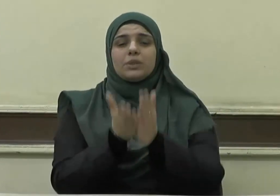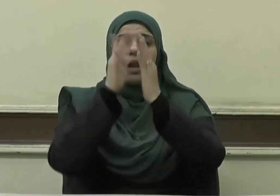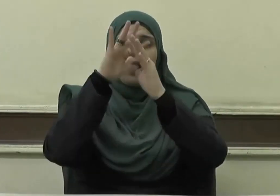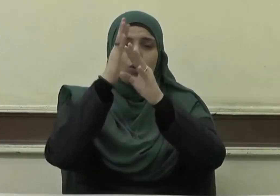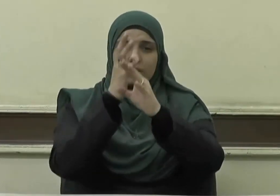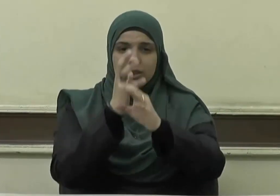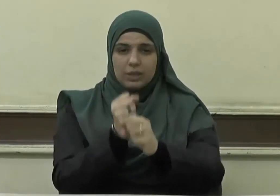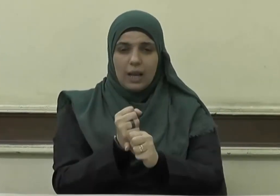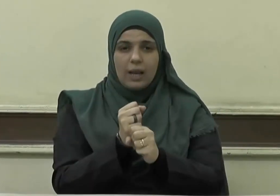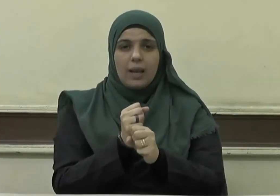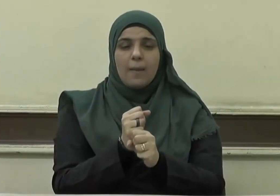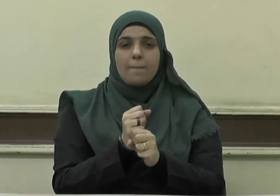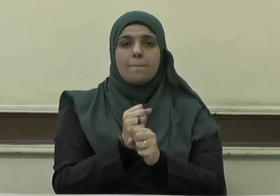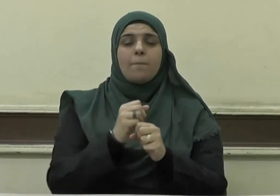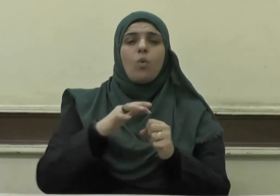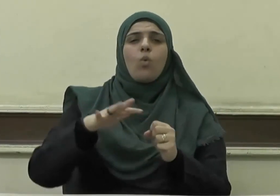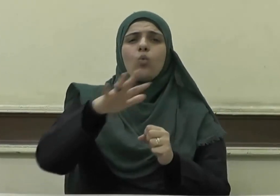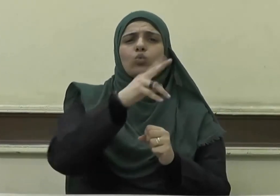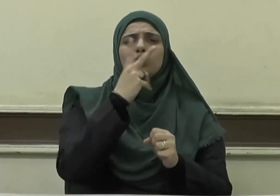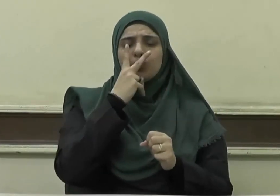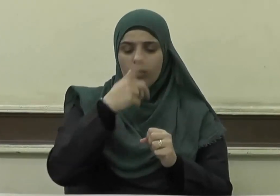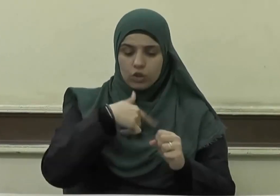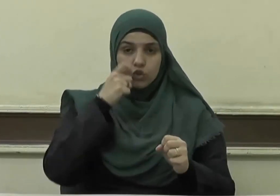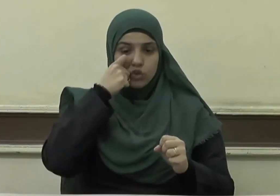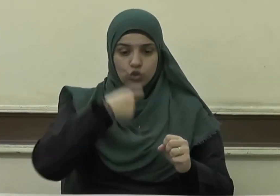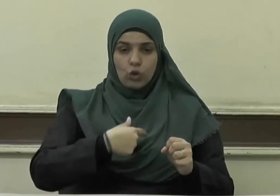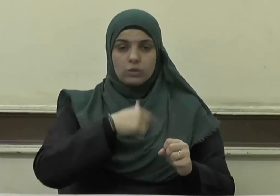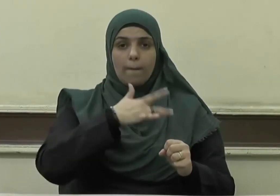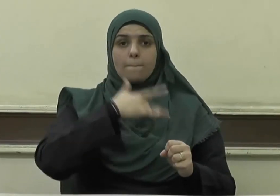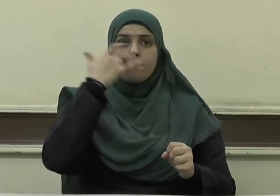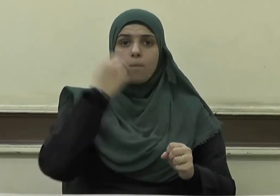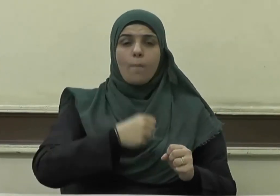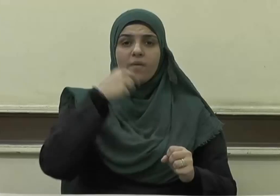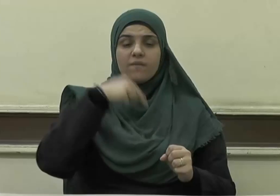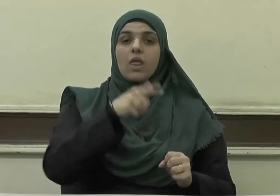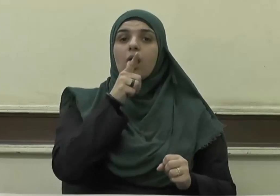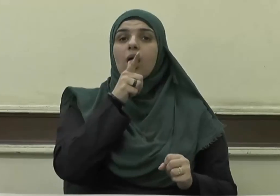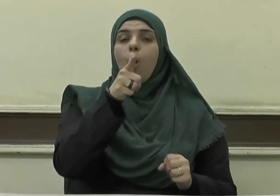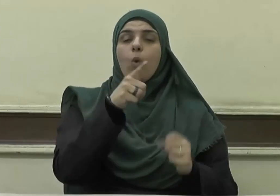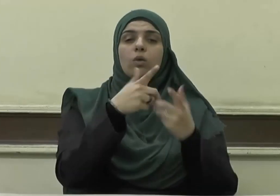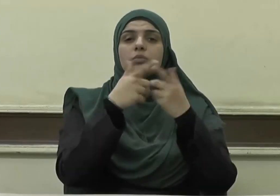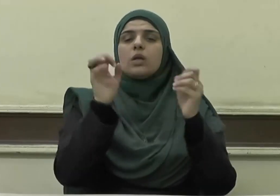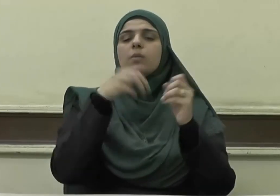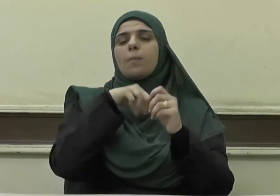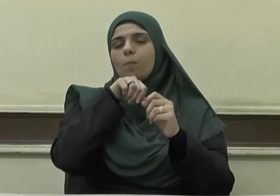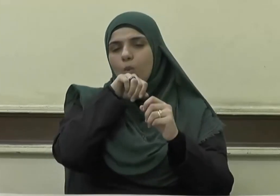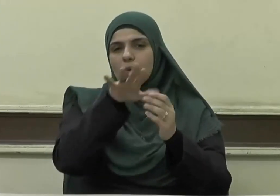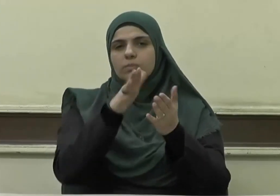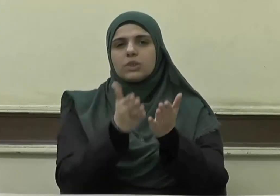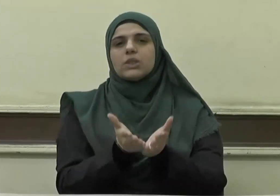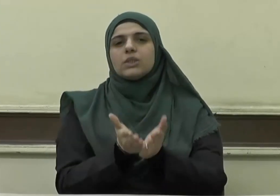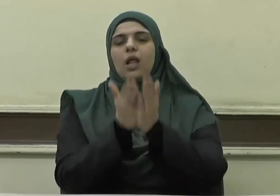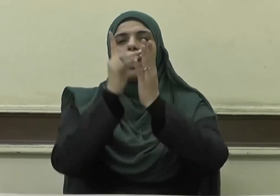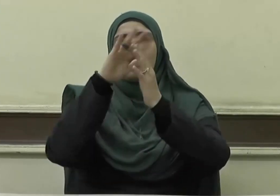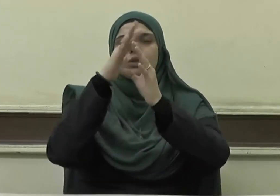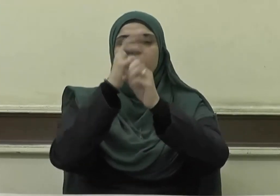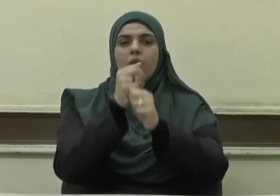حال المؤمن في قوله صلى الله عليه وسلم